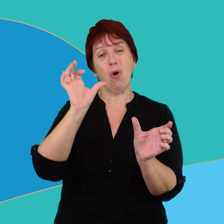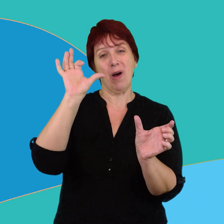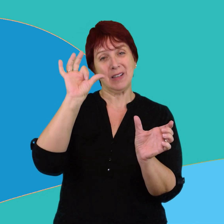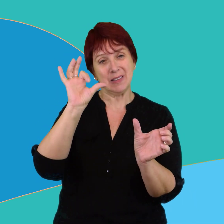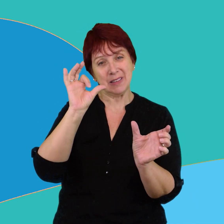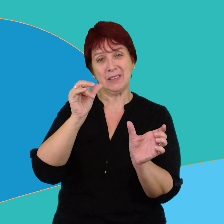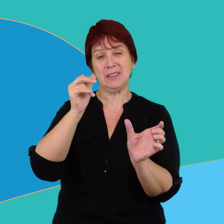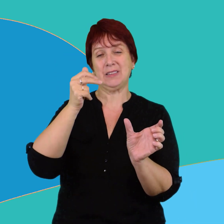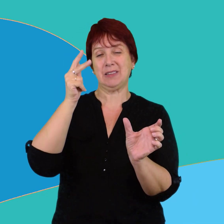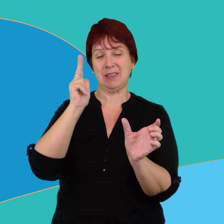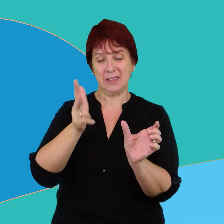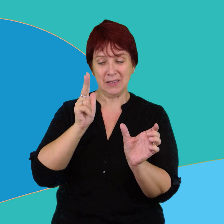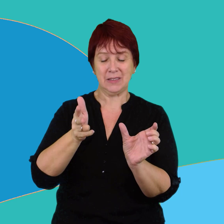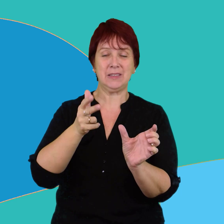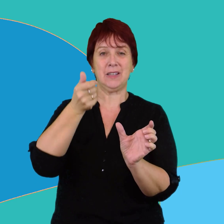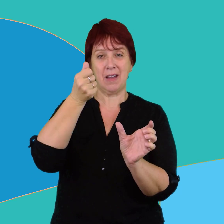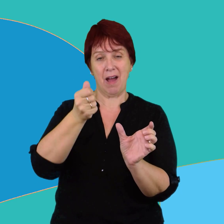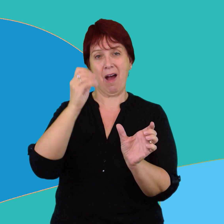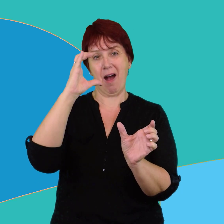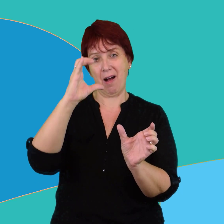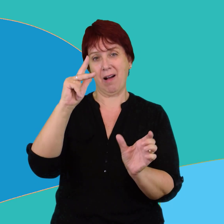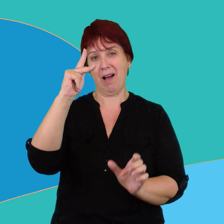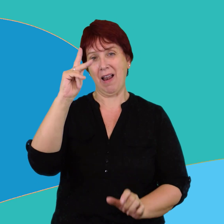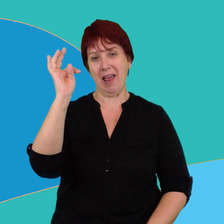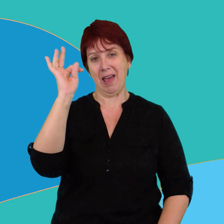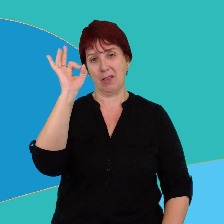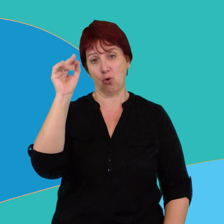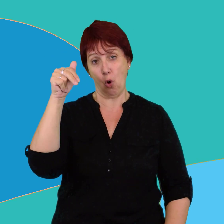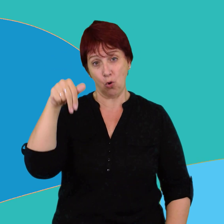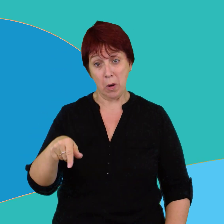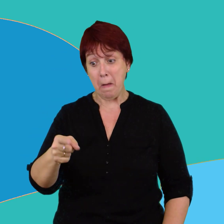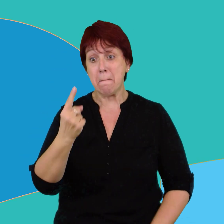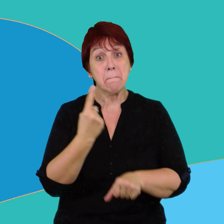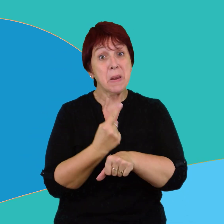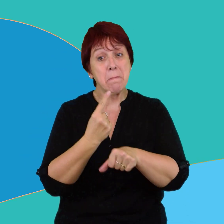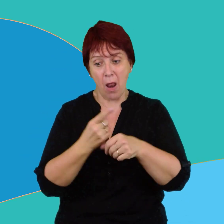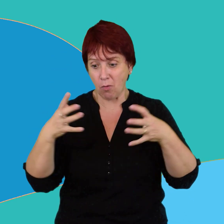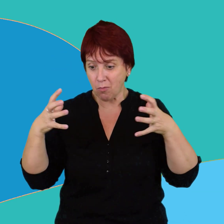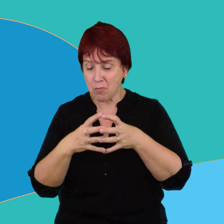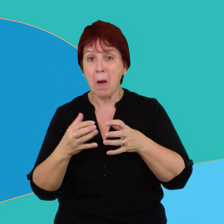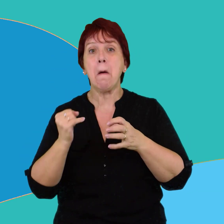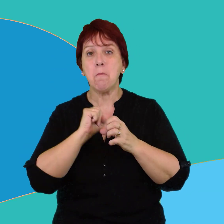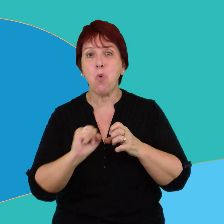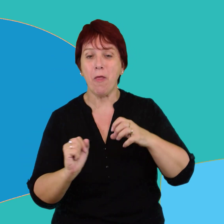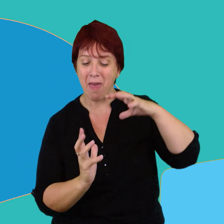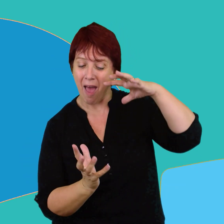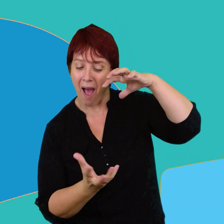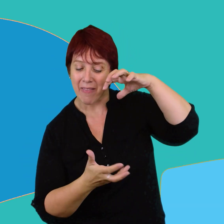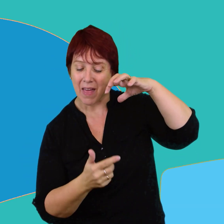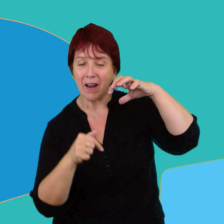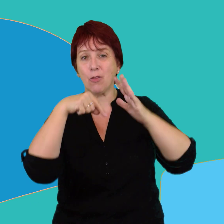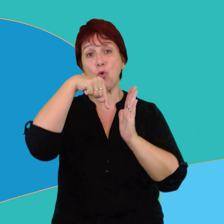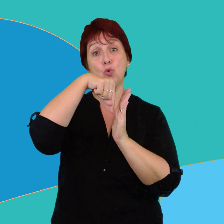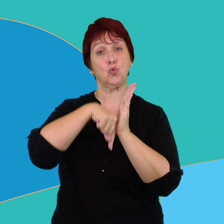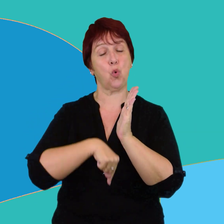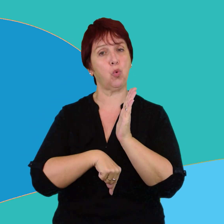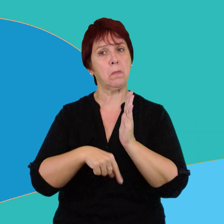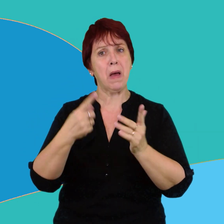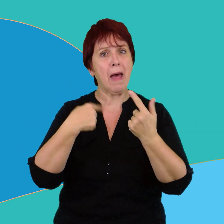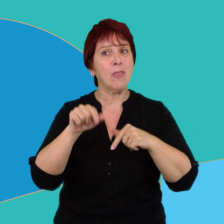formó parte de la primera expedición científica a la Antártida. Las tierras heladas del polo sur no habían sido